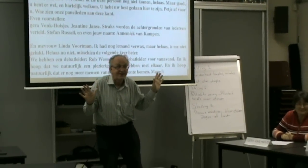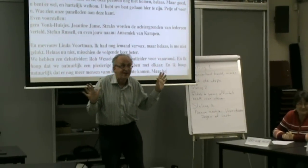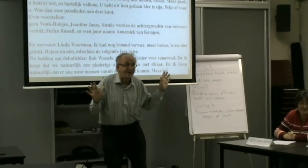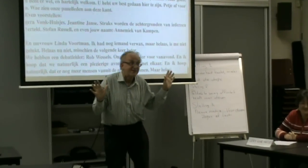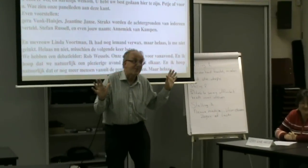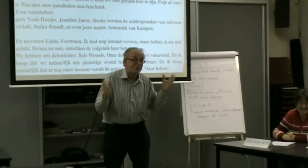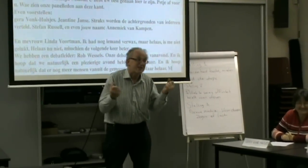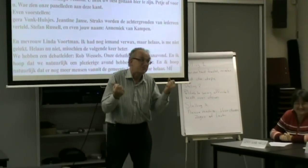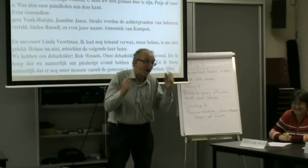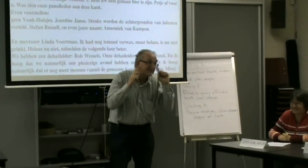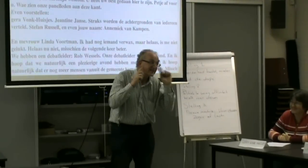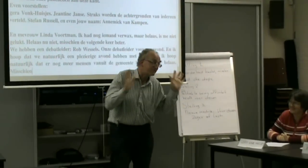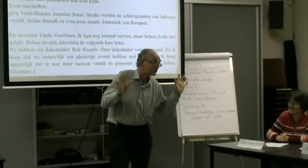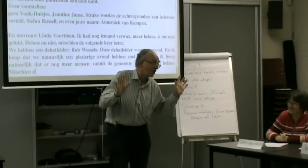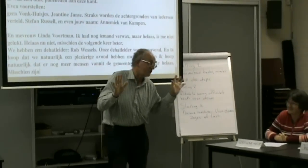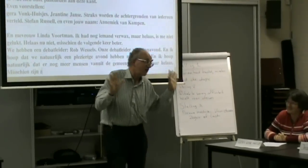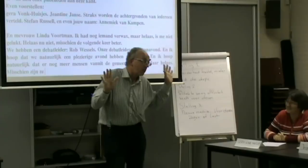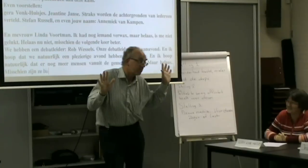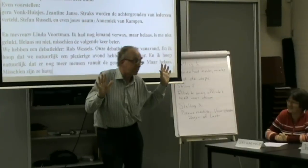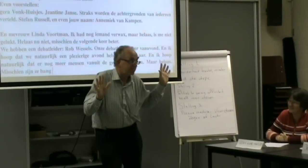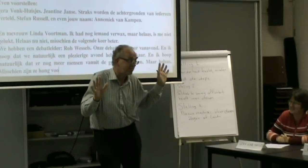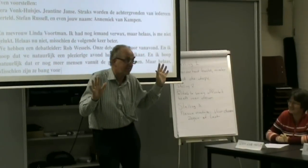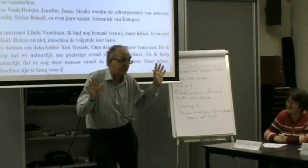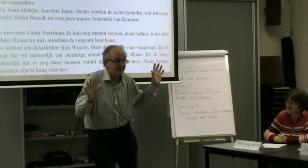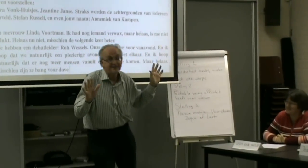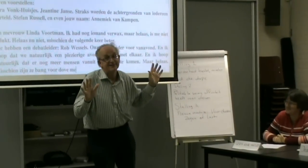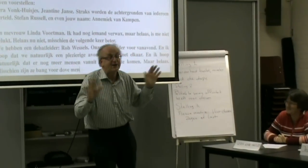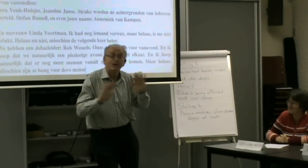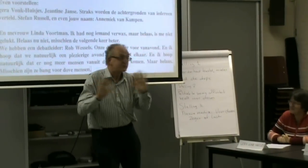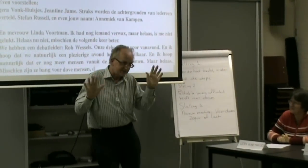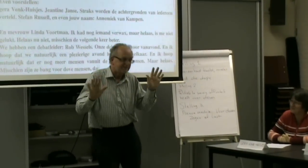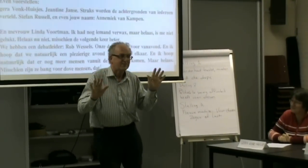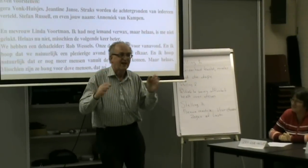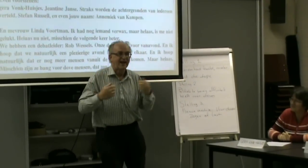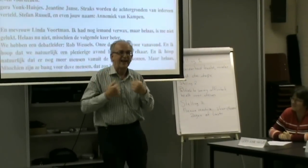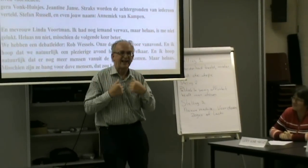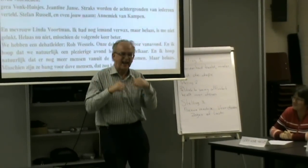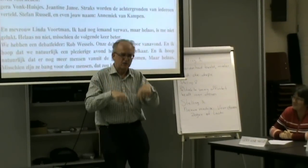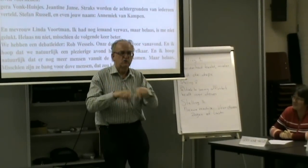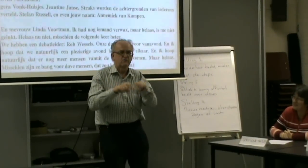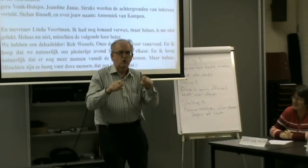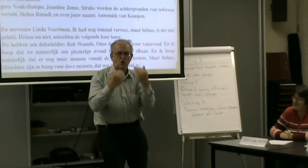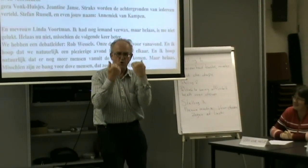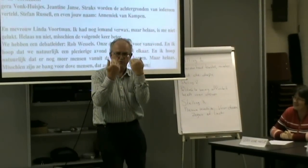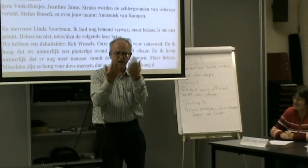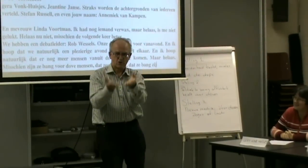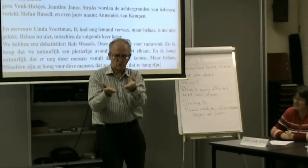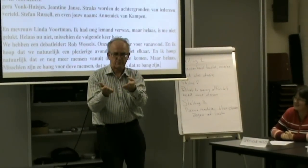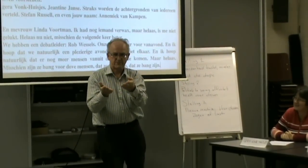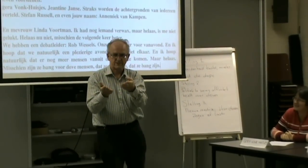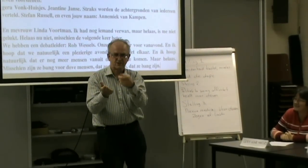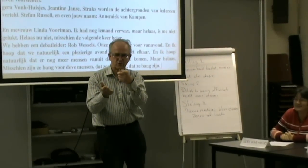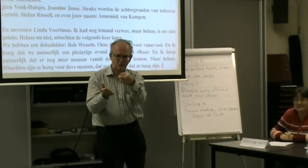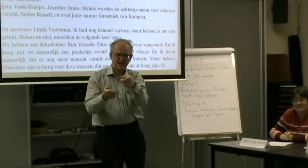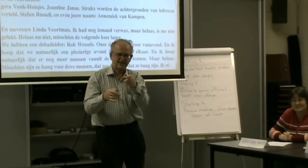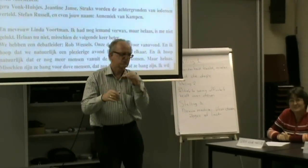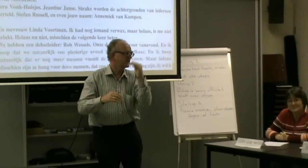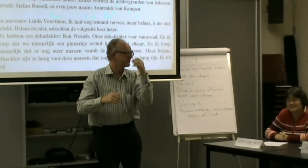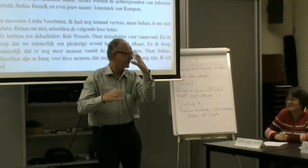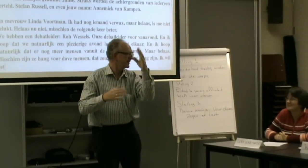ze bang zijn. Dat kan. Ik wil het woord overgeven aan